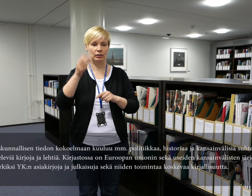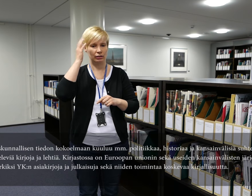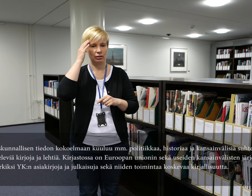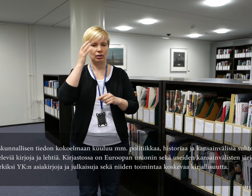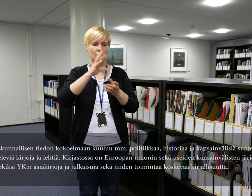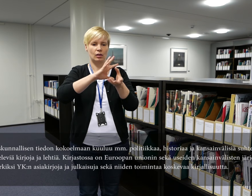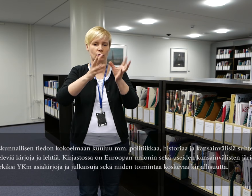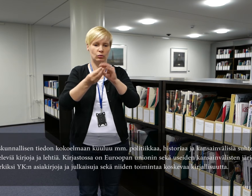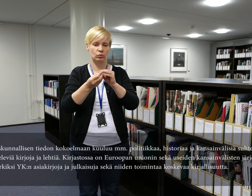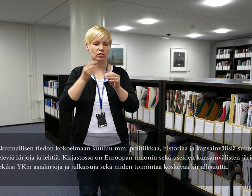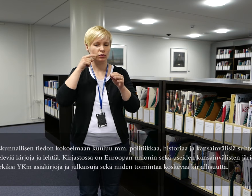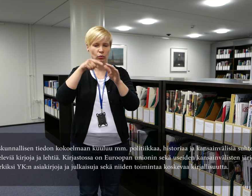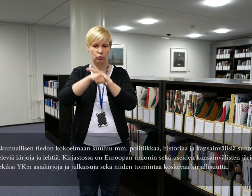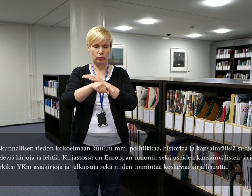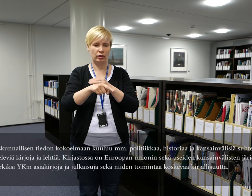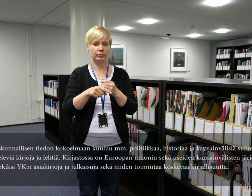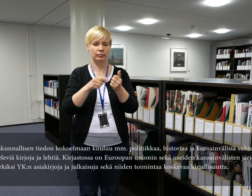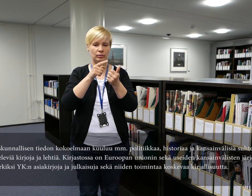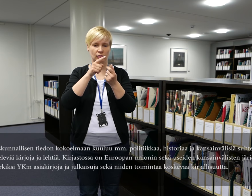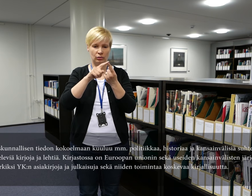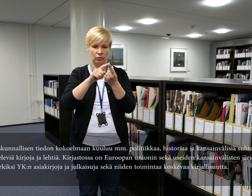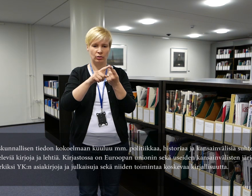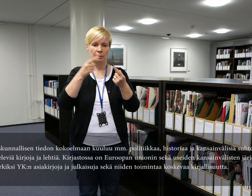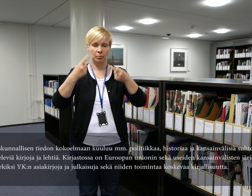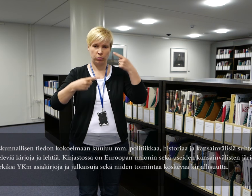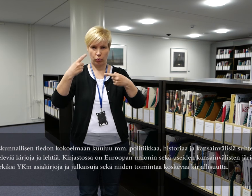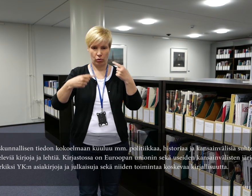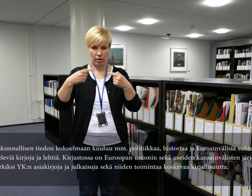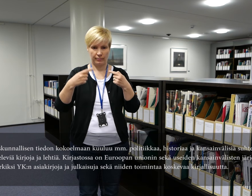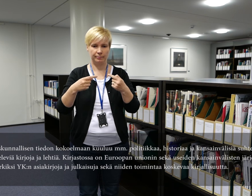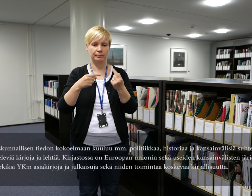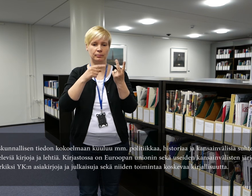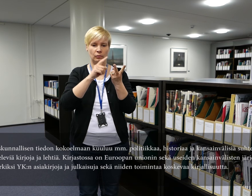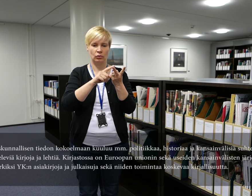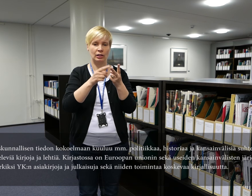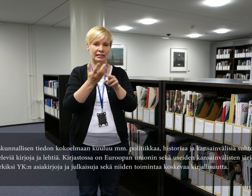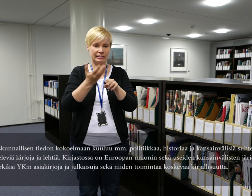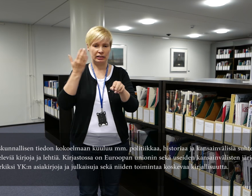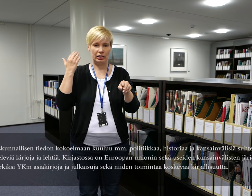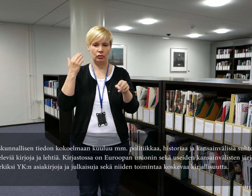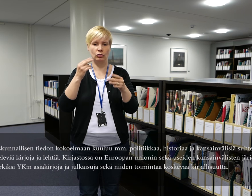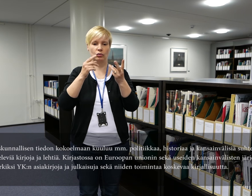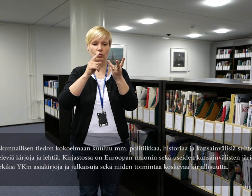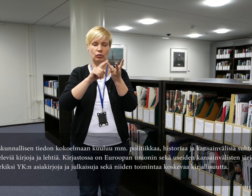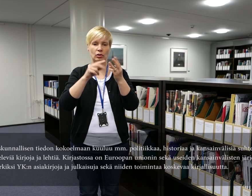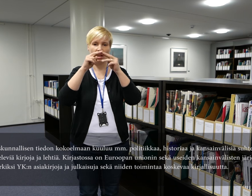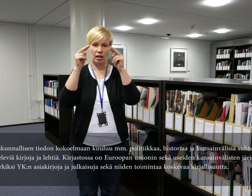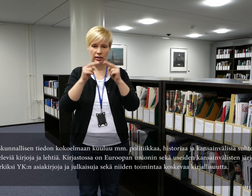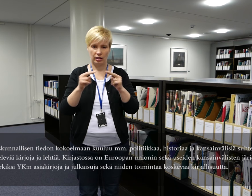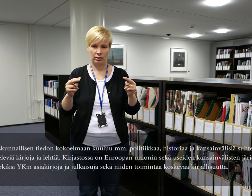Yhteiskunnallisen tiedon kokoelmaan kuuluu muun muassa politiikkaa, historiaa ja kansainvälisiä suhteita käsitteleviä kirjoja ja